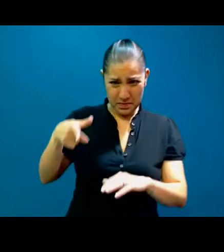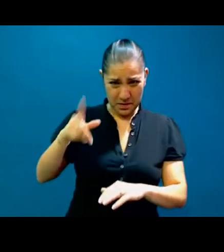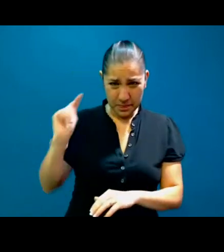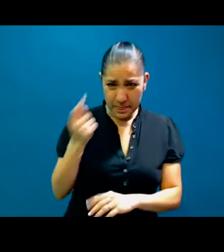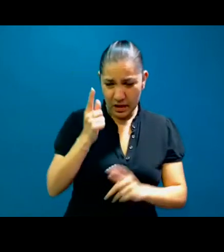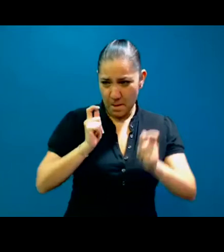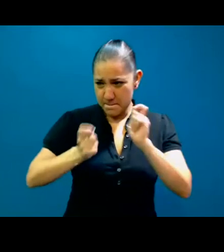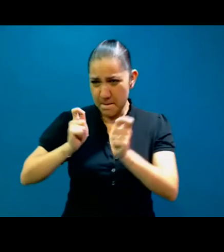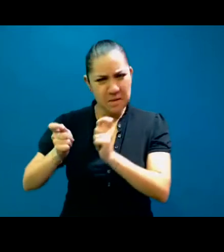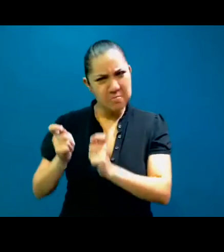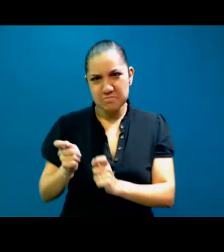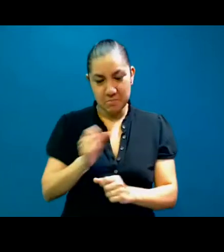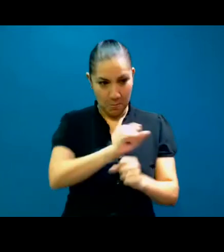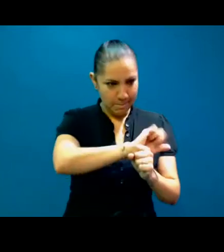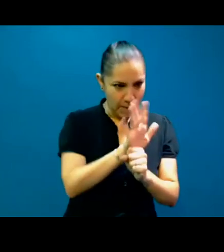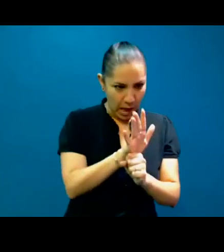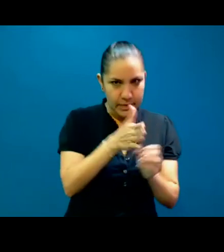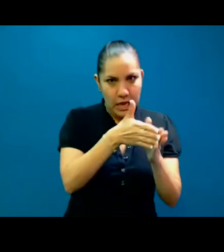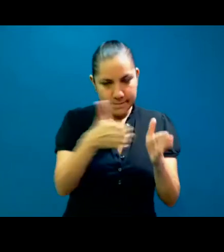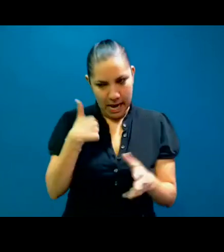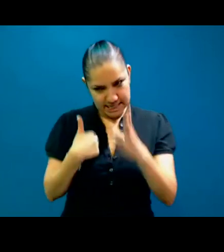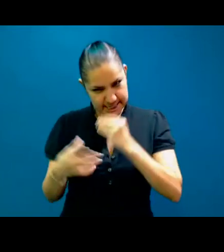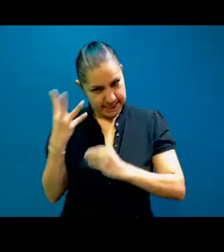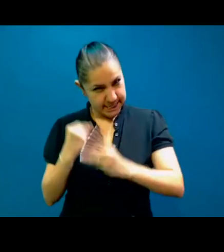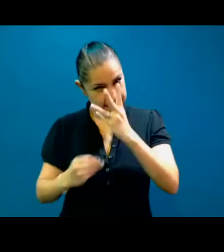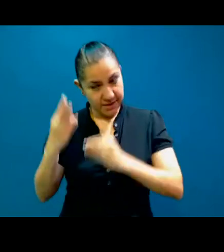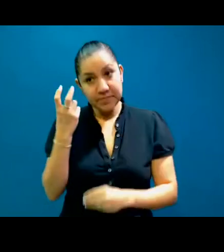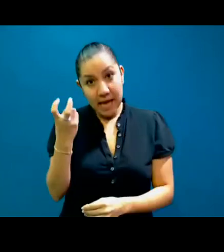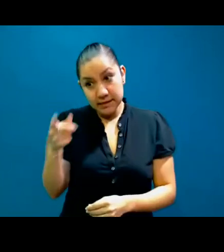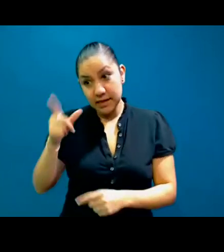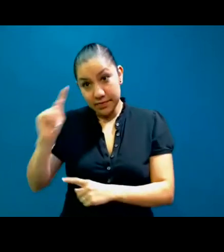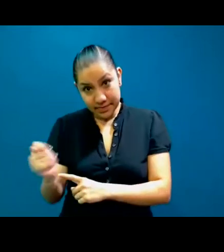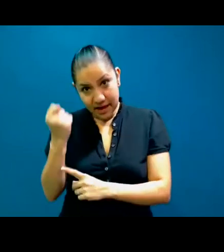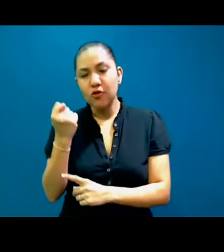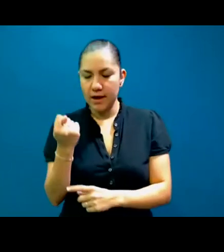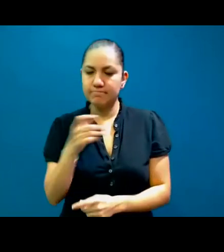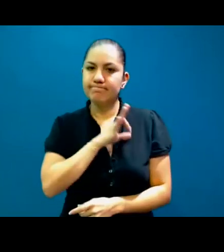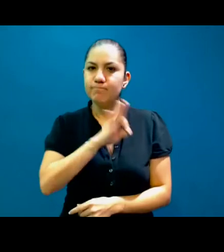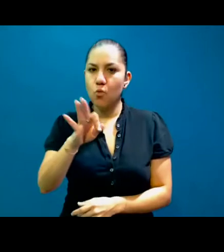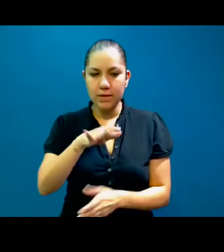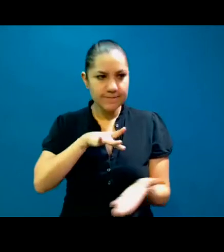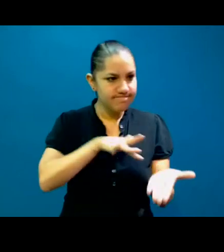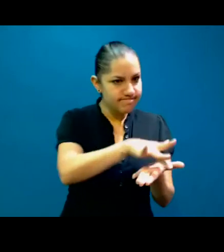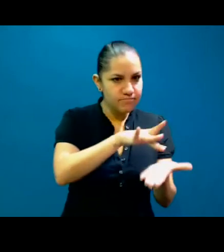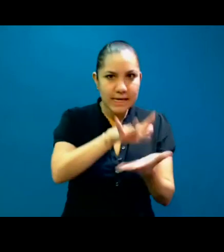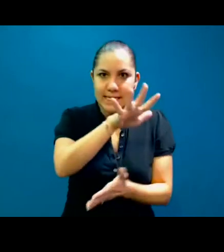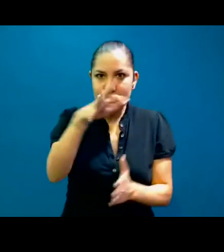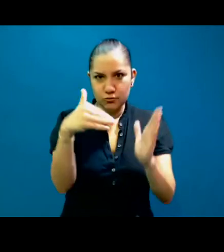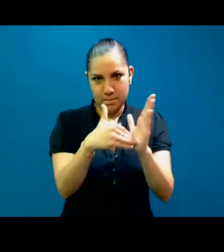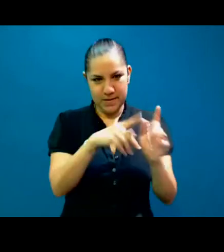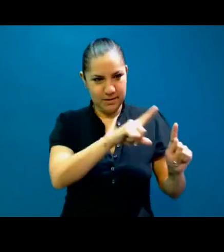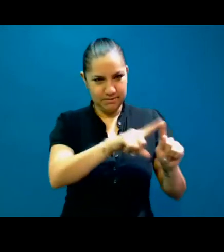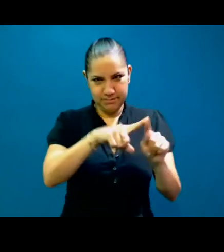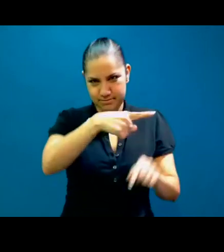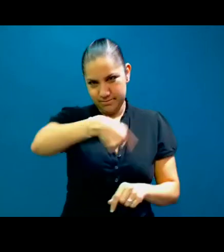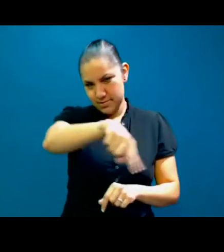Gracias a la tecnología pudimos apoyar a más de medio millón de estudiantes de otra habla que no era inglesa aquí en los Estados Unidos.